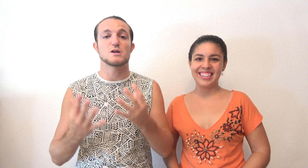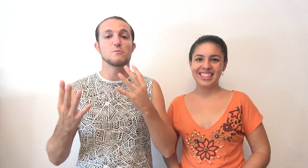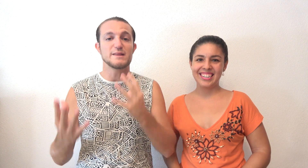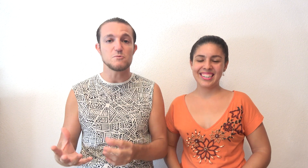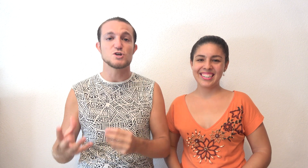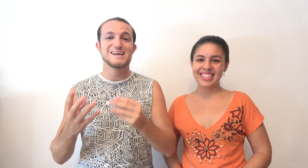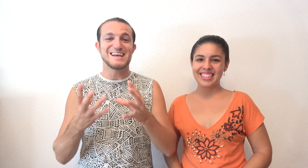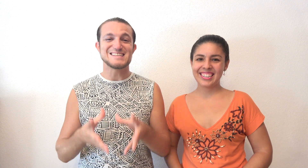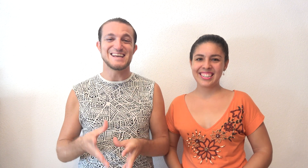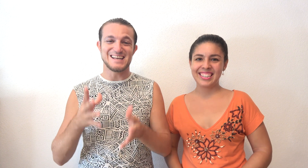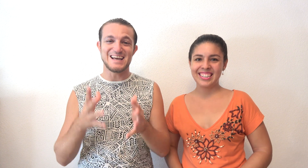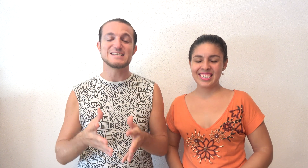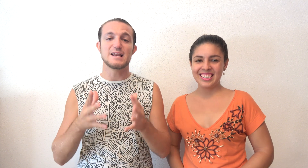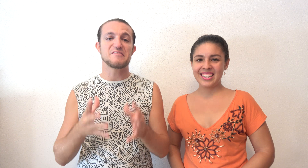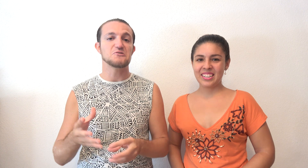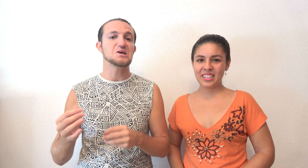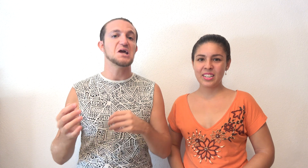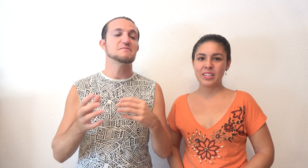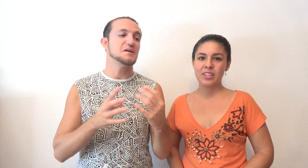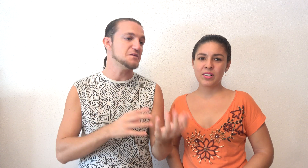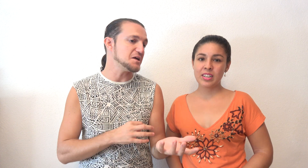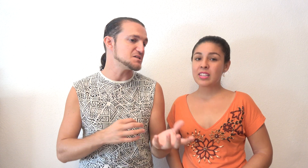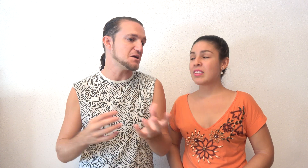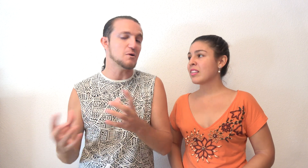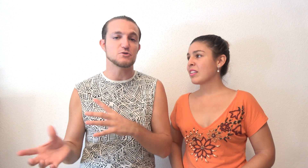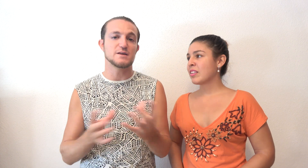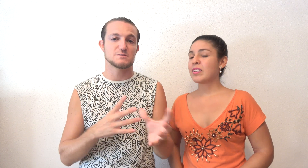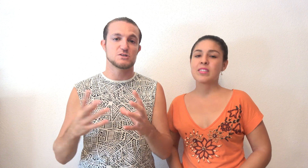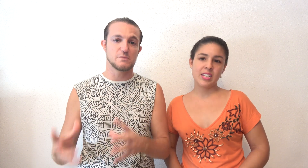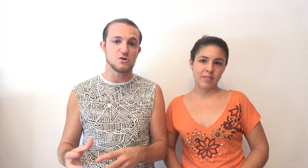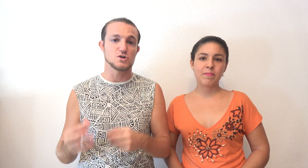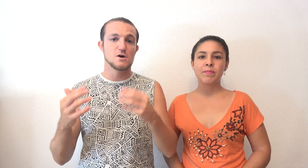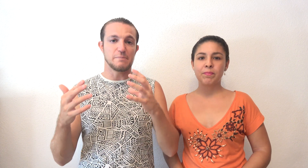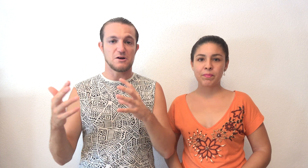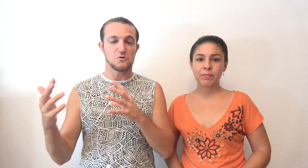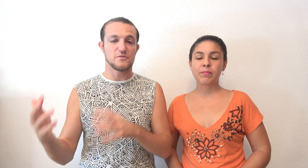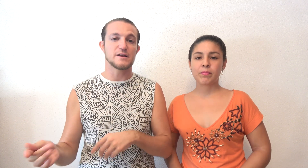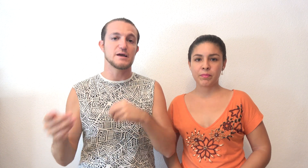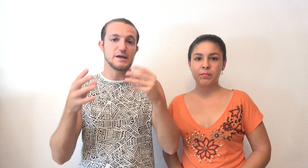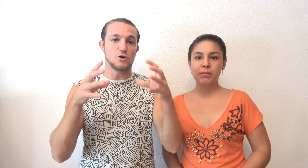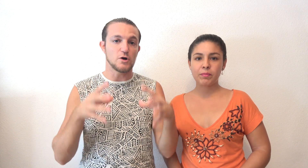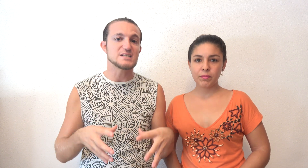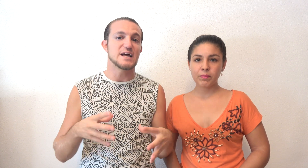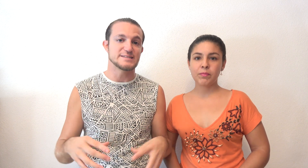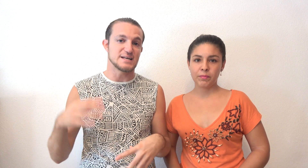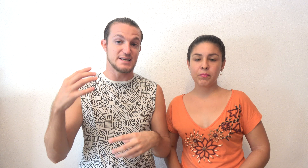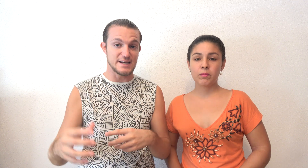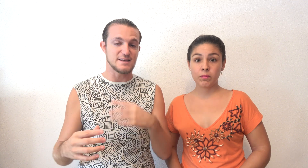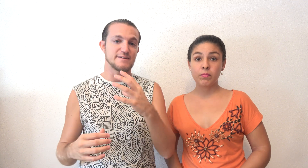recomendamos que estéis en la isla de Lanzarote entre tres y cuatro días más o menos para conocer lo que es la isla. Si queréis hacer